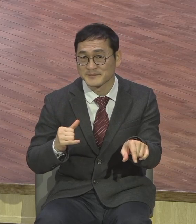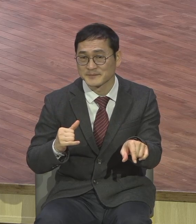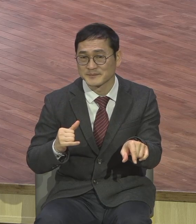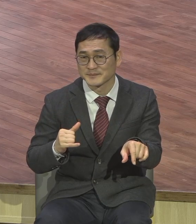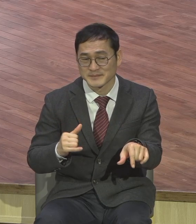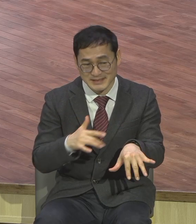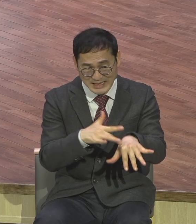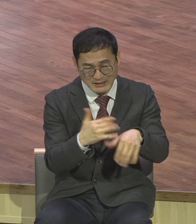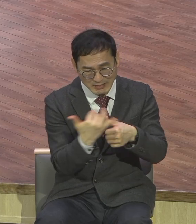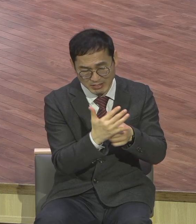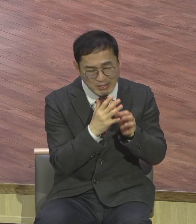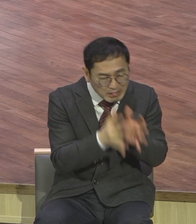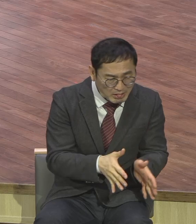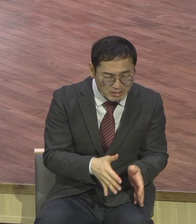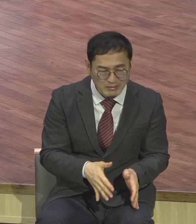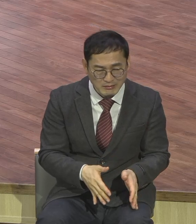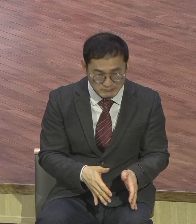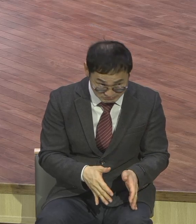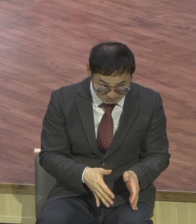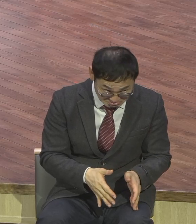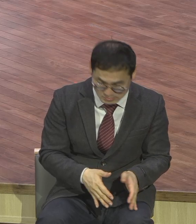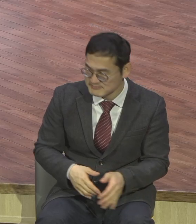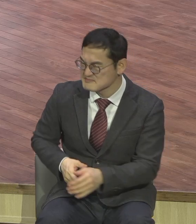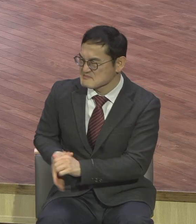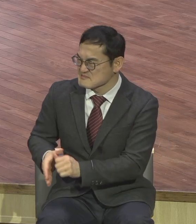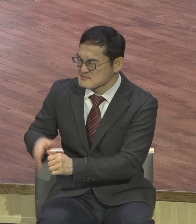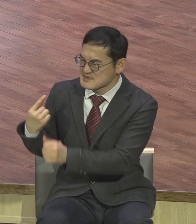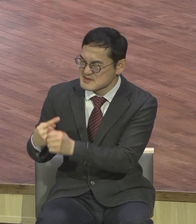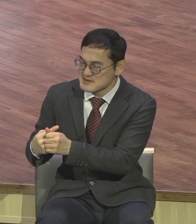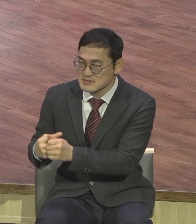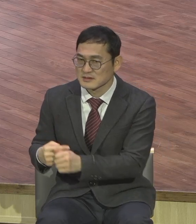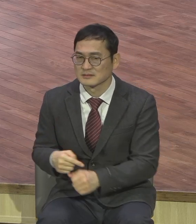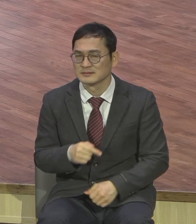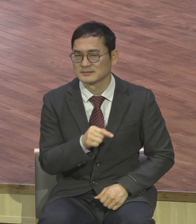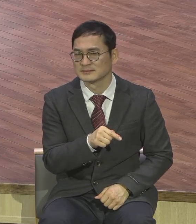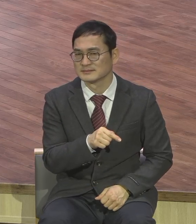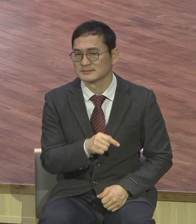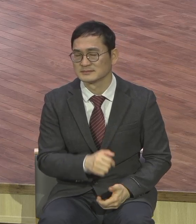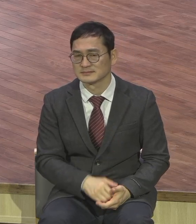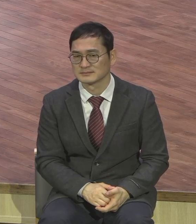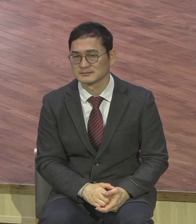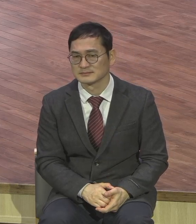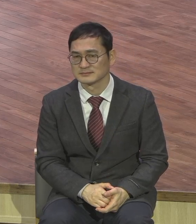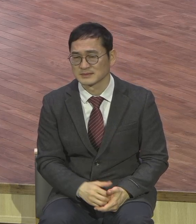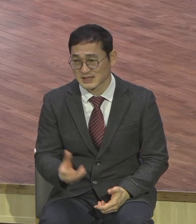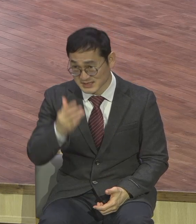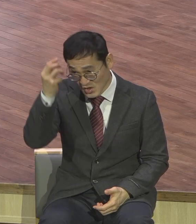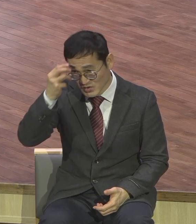겁니다 그 성령의 회방죄를 짓는 사람은 계속 그 짓을 합니다 아시겠어요